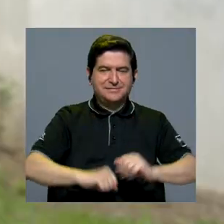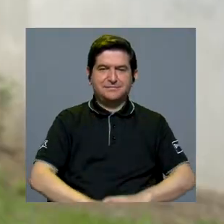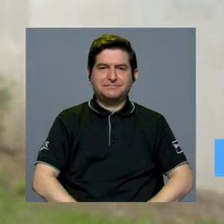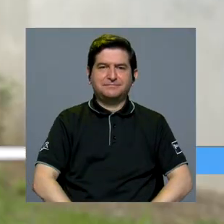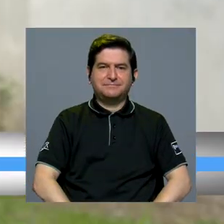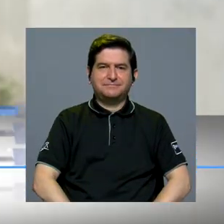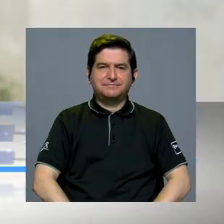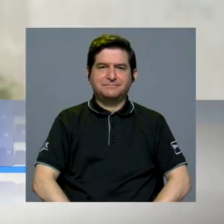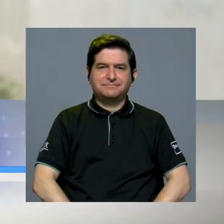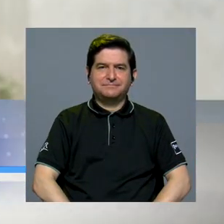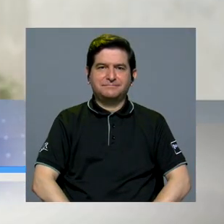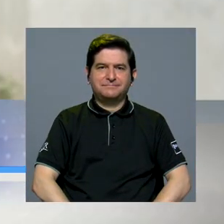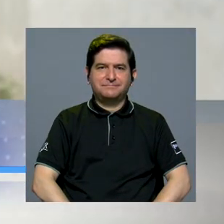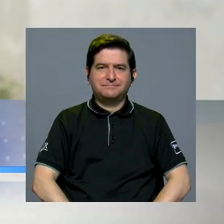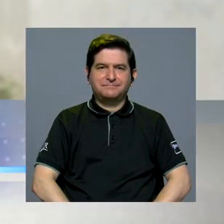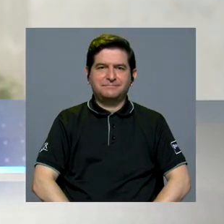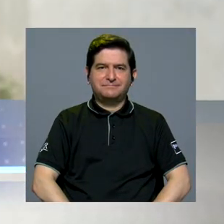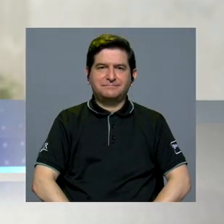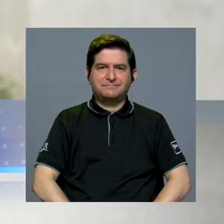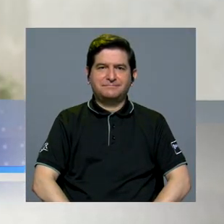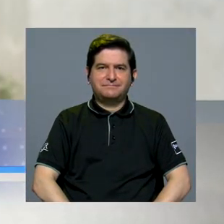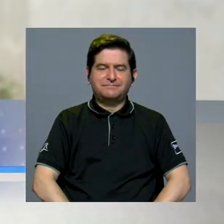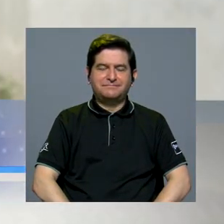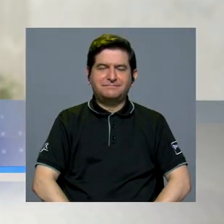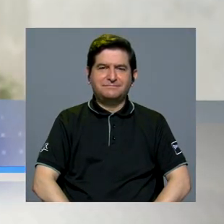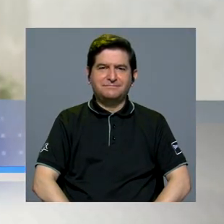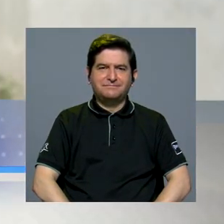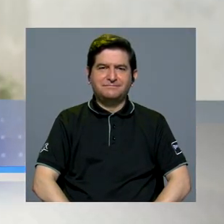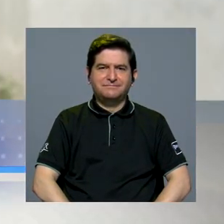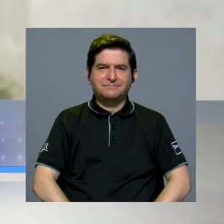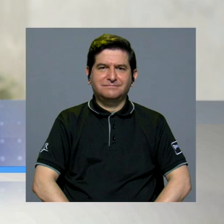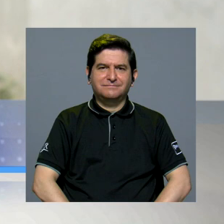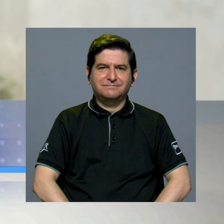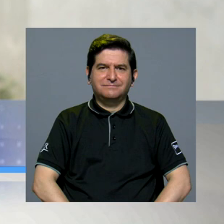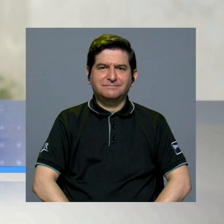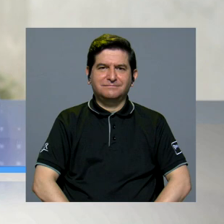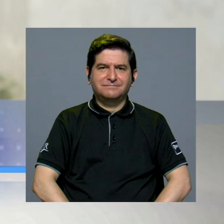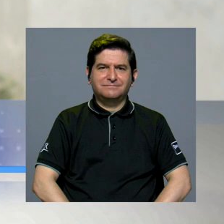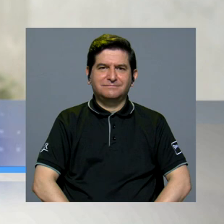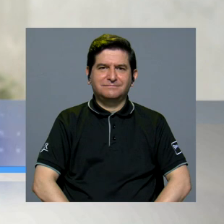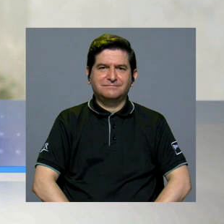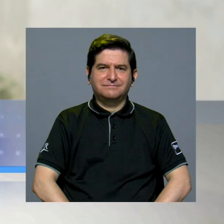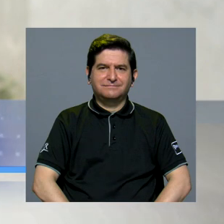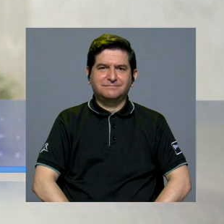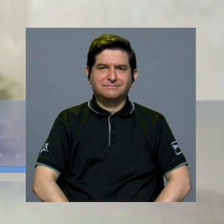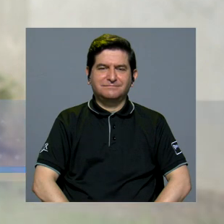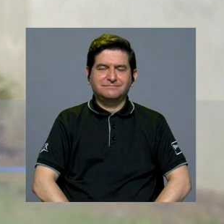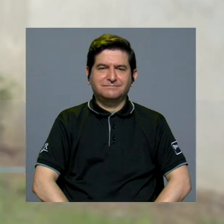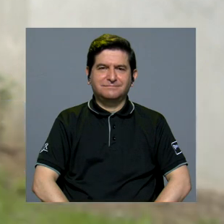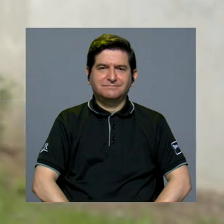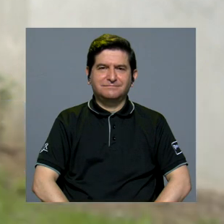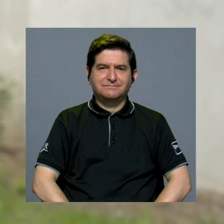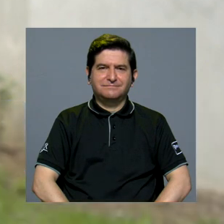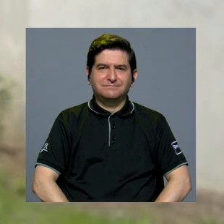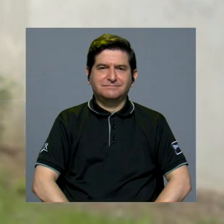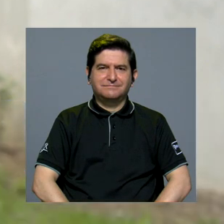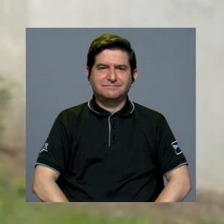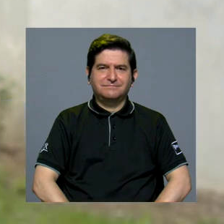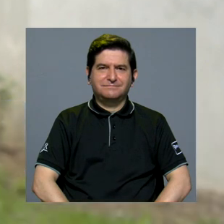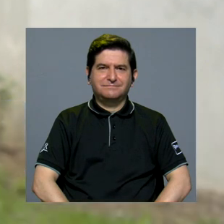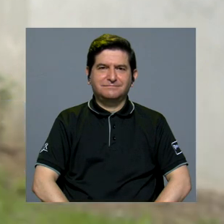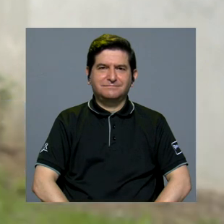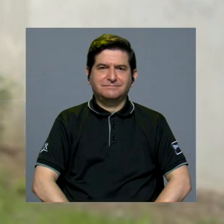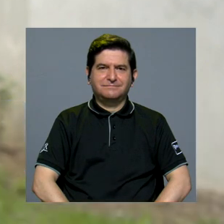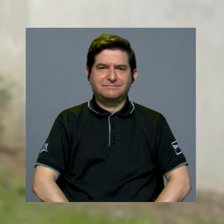dinámicas. Desde la perspectiva de la constitución política, se habla de que todas las personas somos iguales ante la ley.